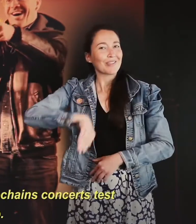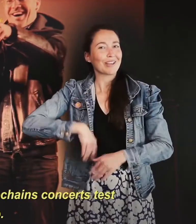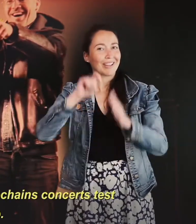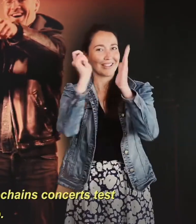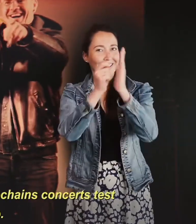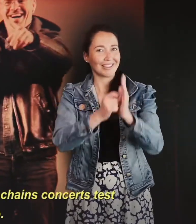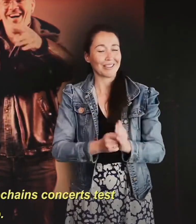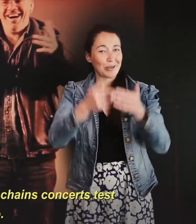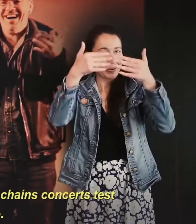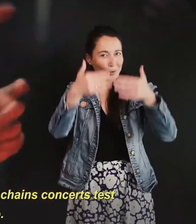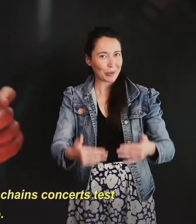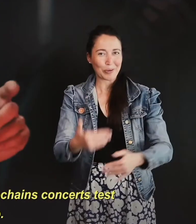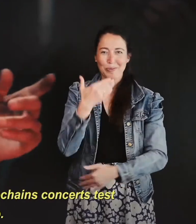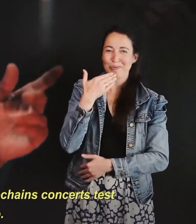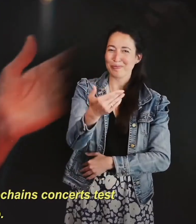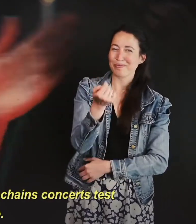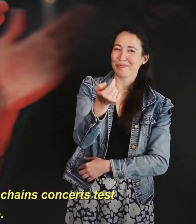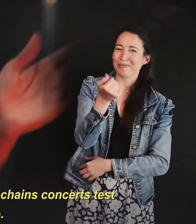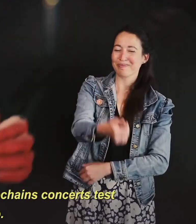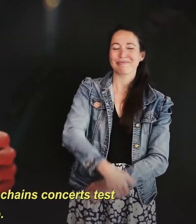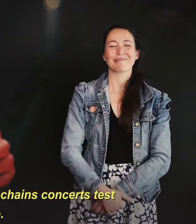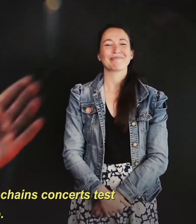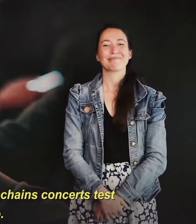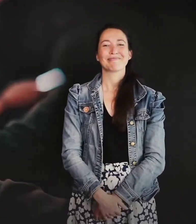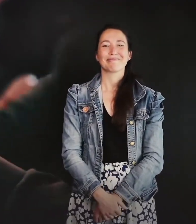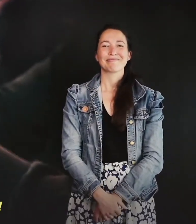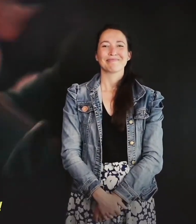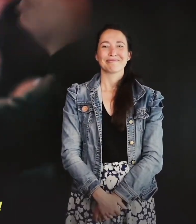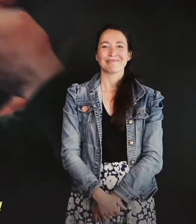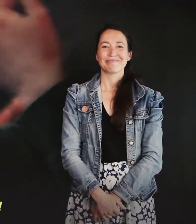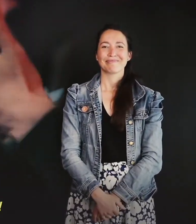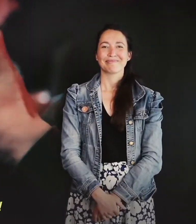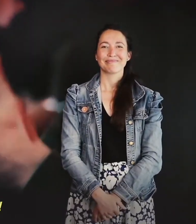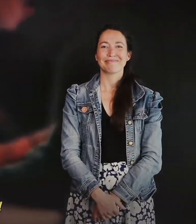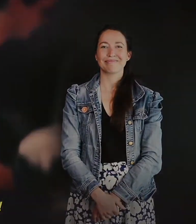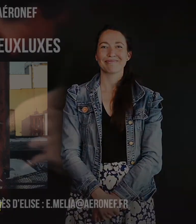informations sur les prochains concerts test à la fin de la vidéo. Merci et à bientôt !